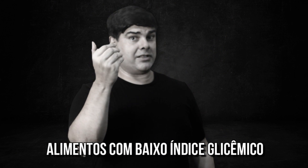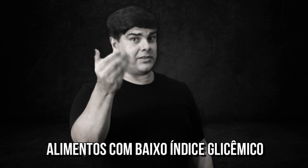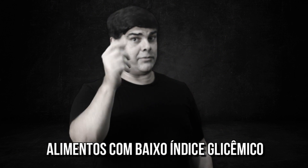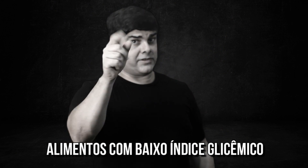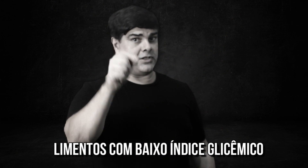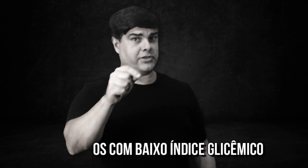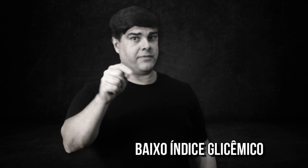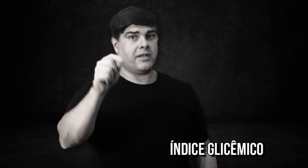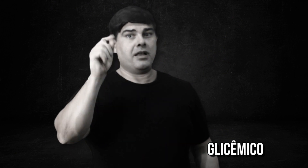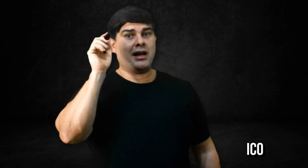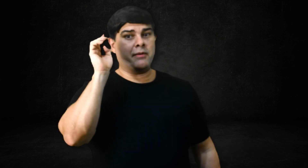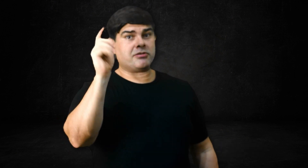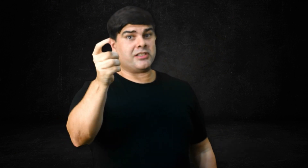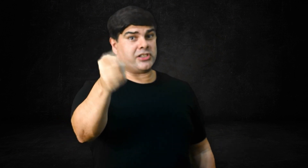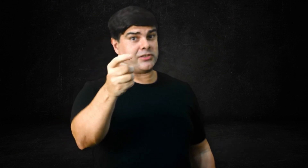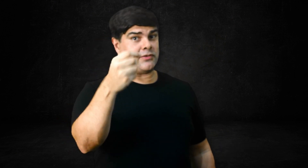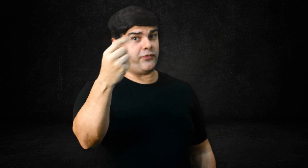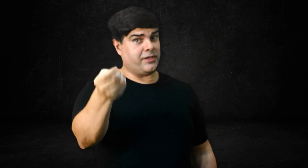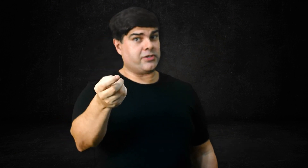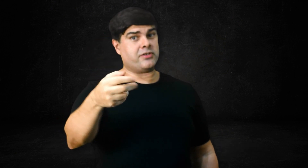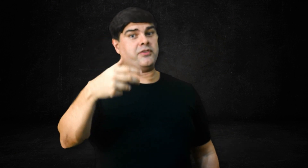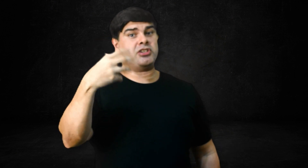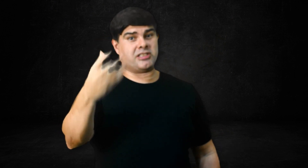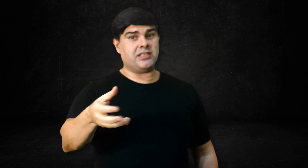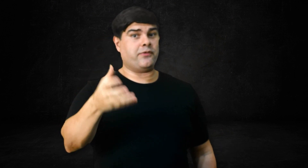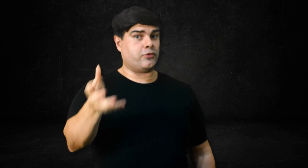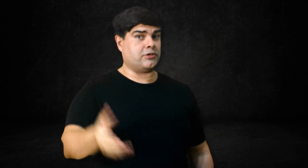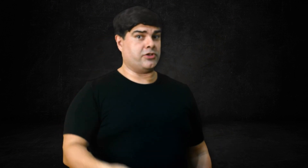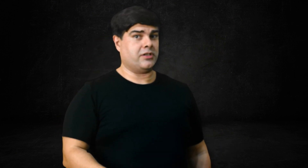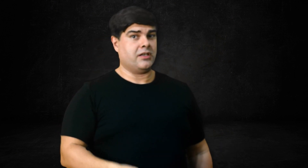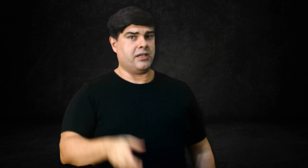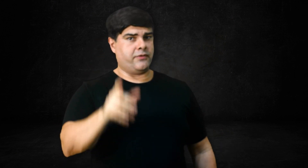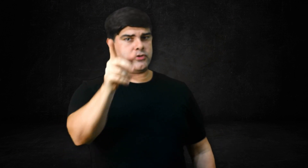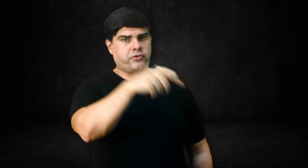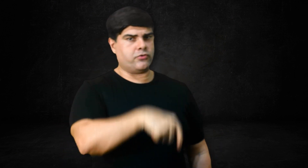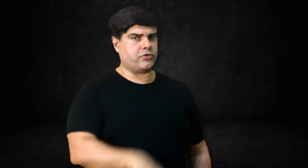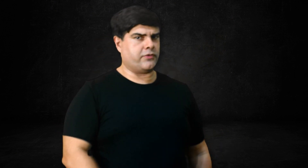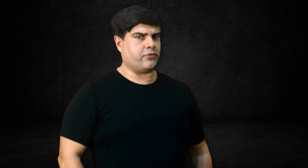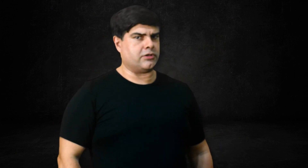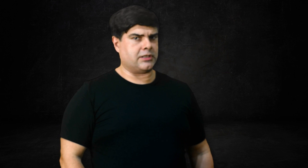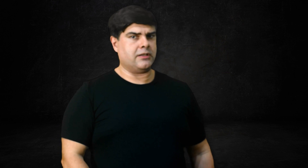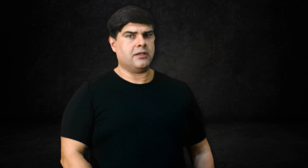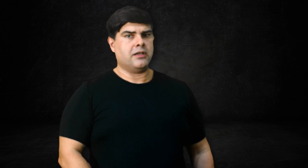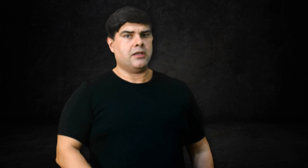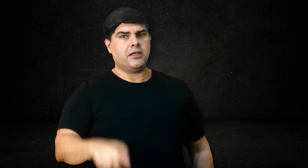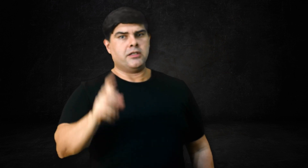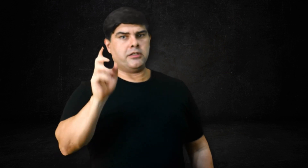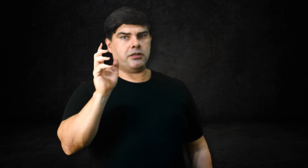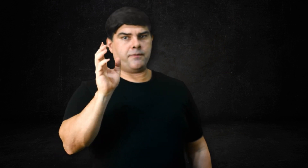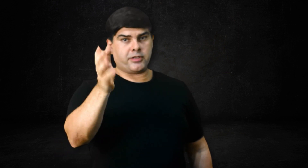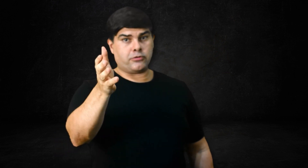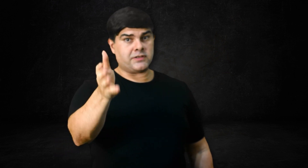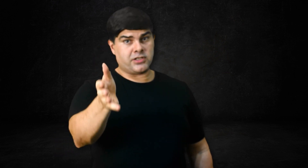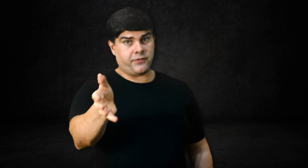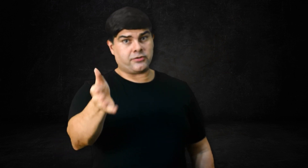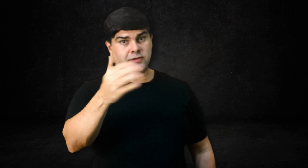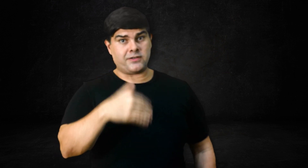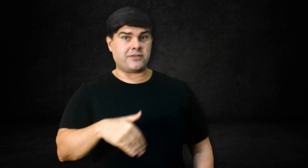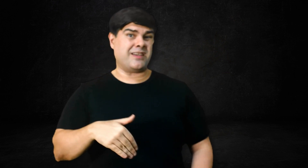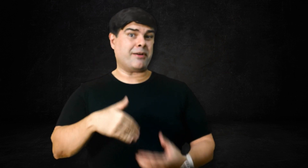Número 6. Aumento da ingestão de fibras, vegetais e frutas. Evite os sucos de fruta. E que todas as refeições sejam sempre